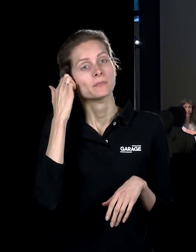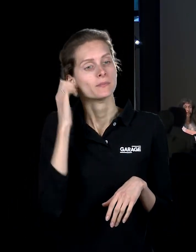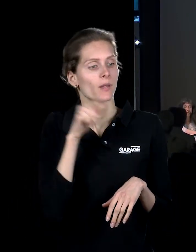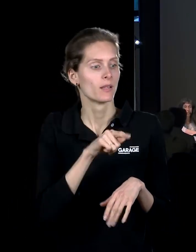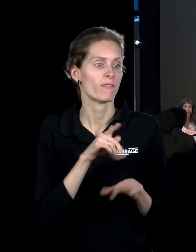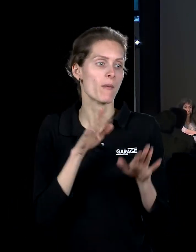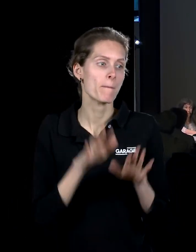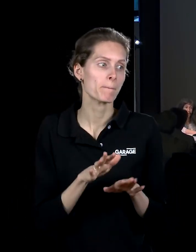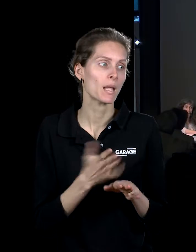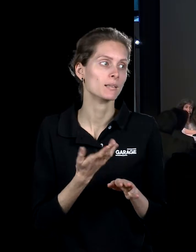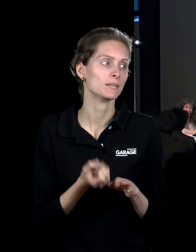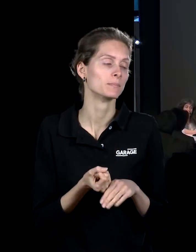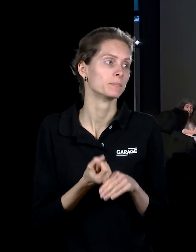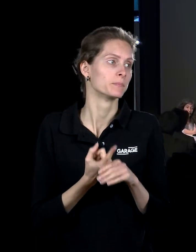места,